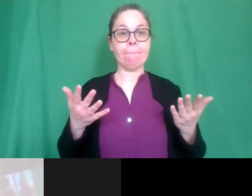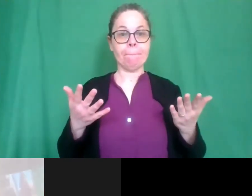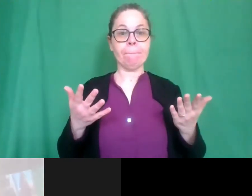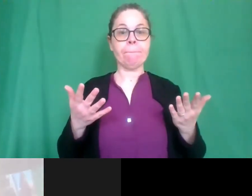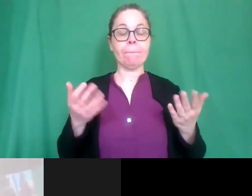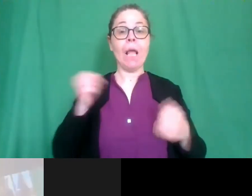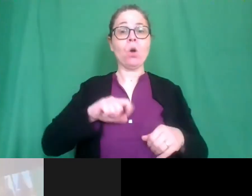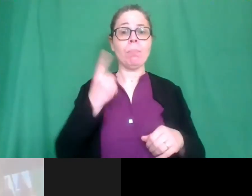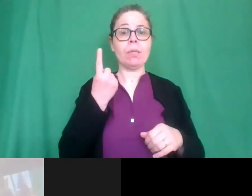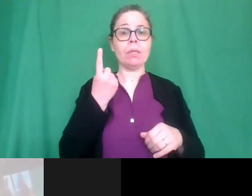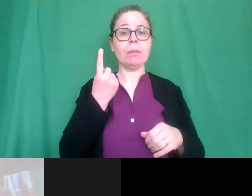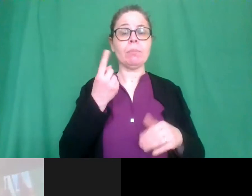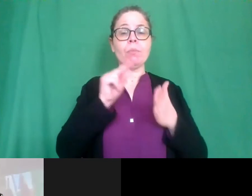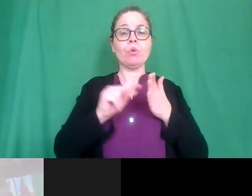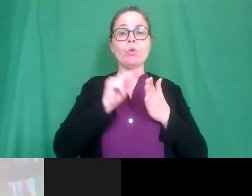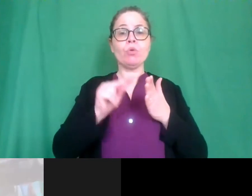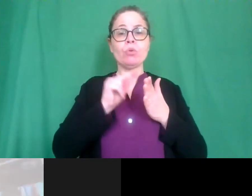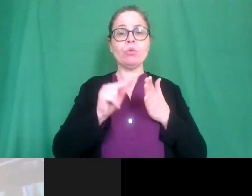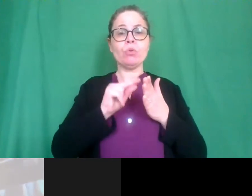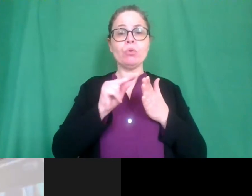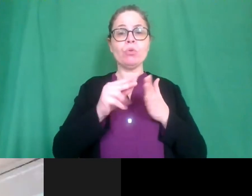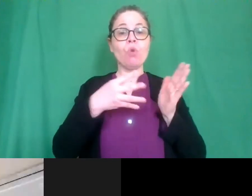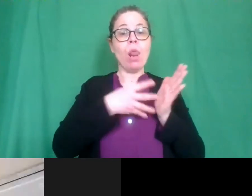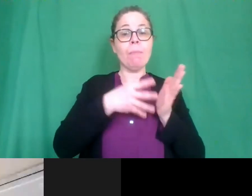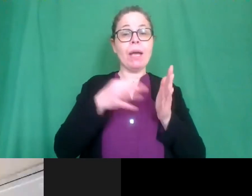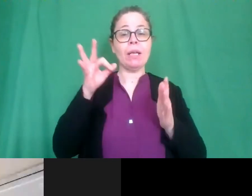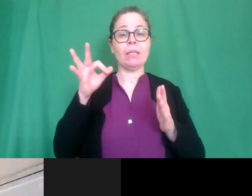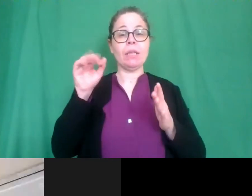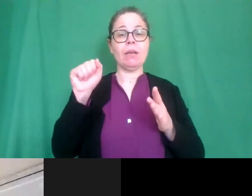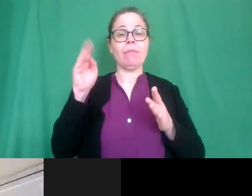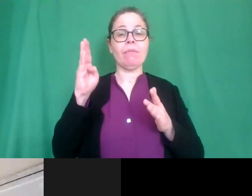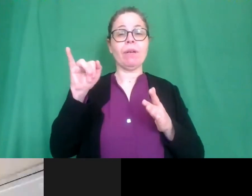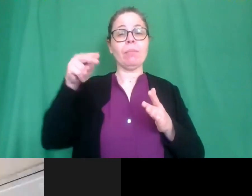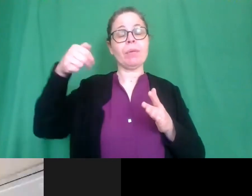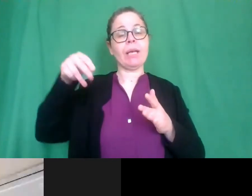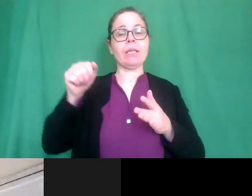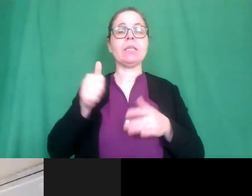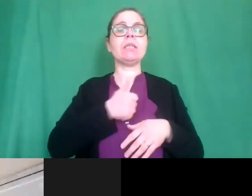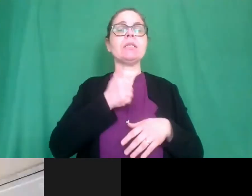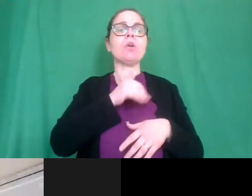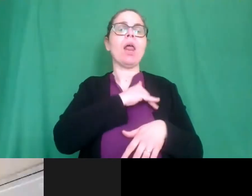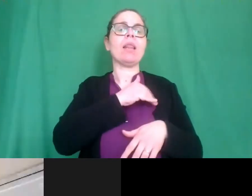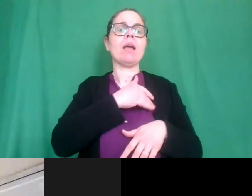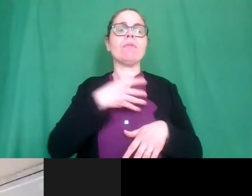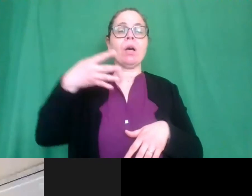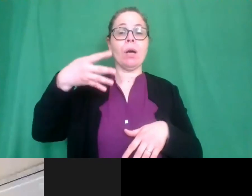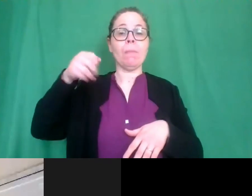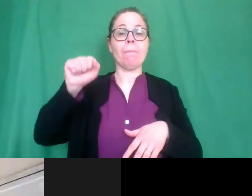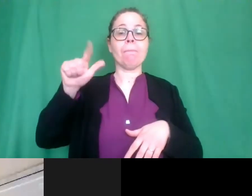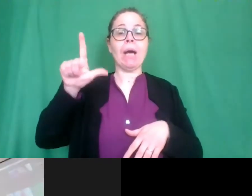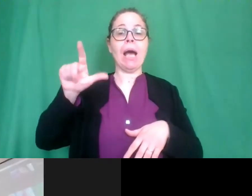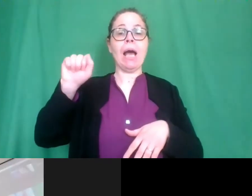posto è stato dato alla scuola media Fabriani presidente con il singolo allievo Malac